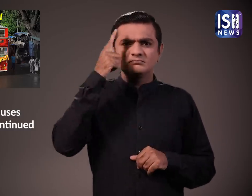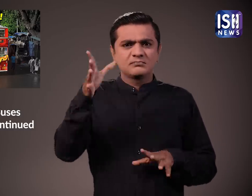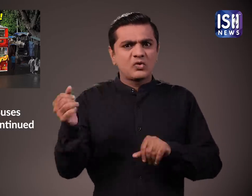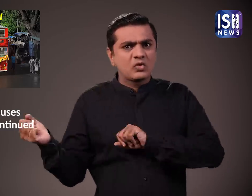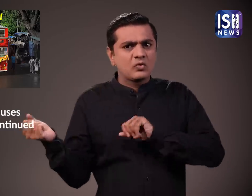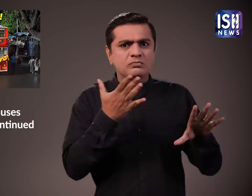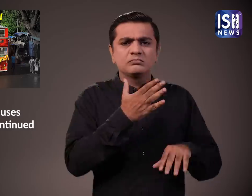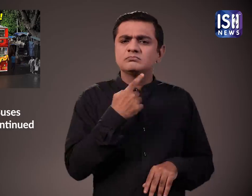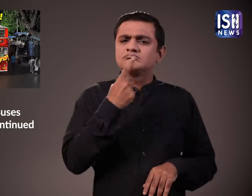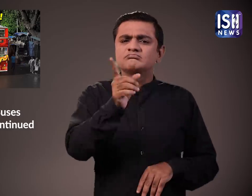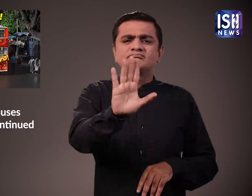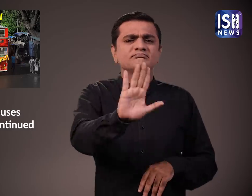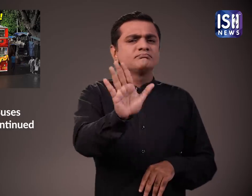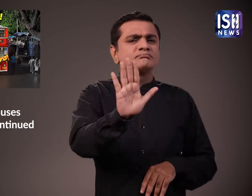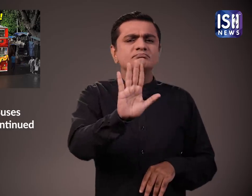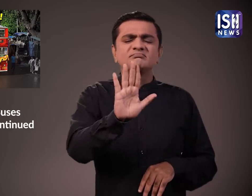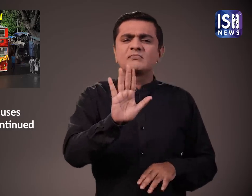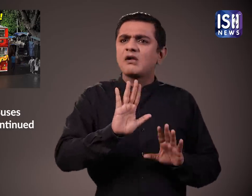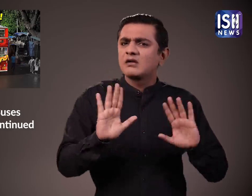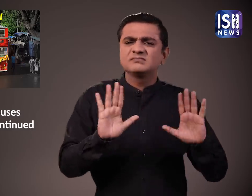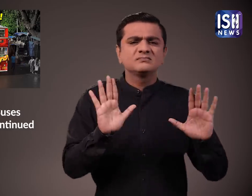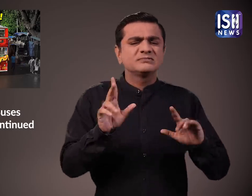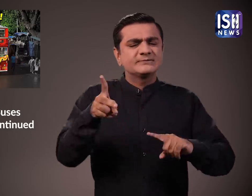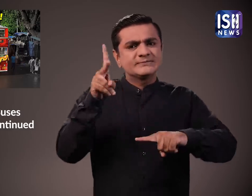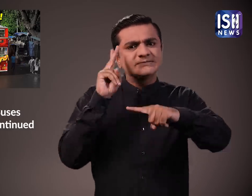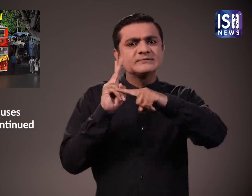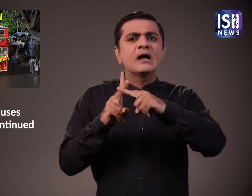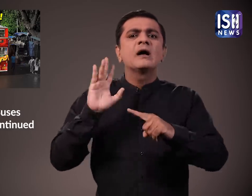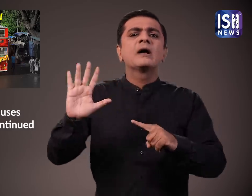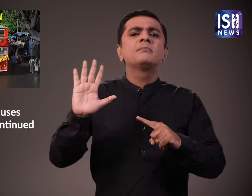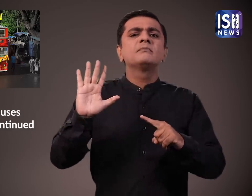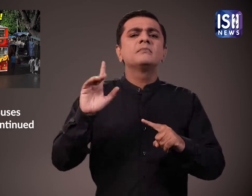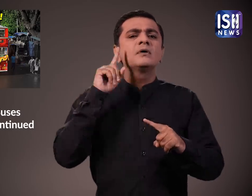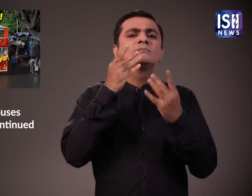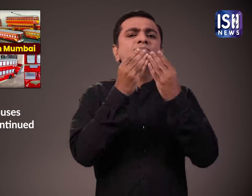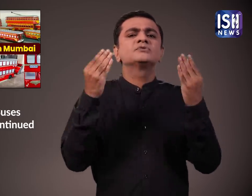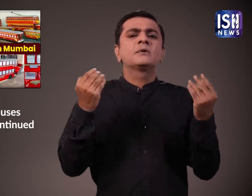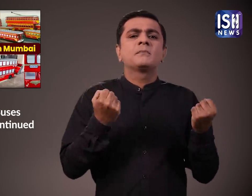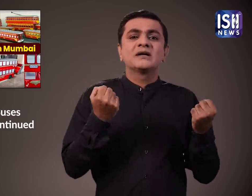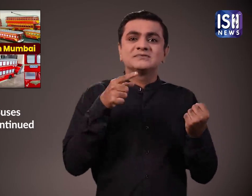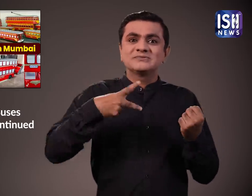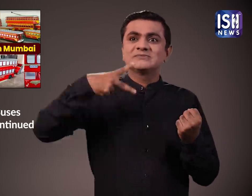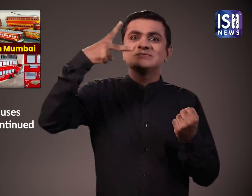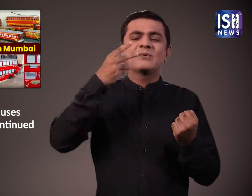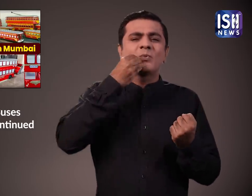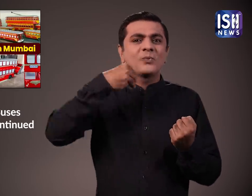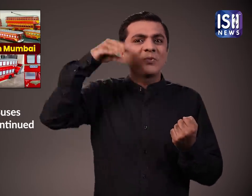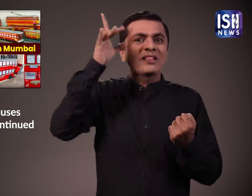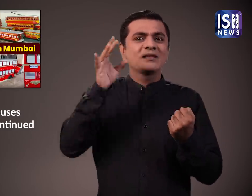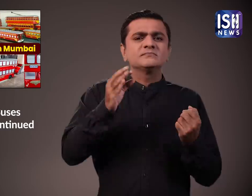शेलेट कर ने कहा कि उन्होंने बीएस्टी प्रशाशन से इस प्रतिश्च बस को सायन के